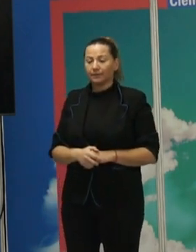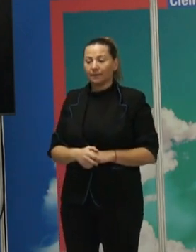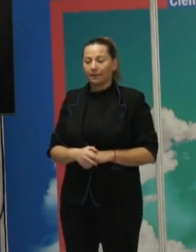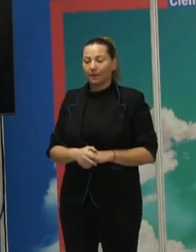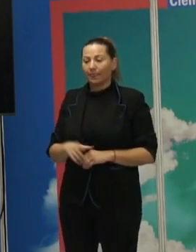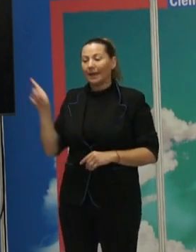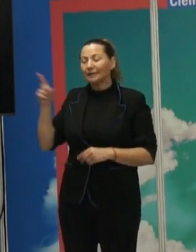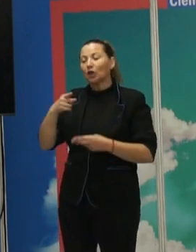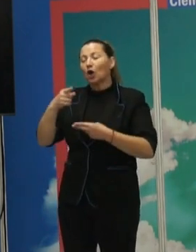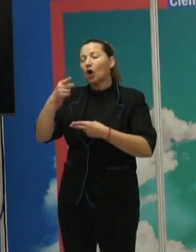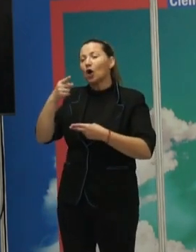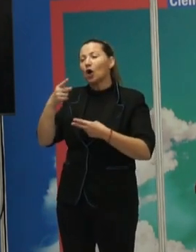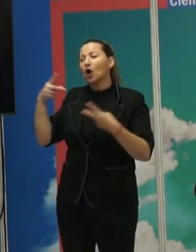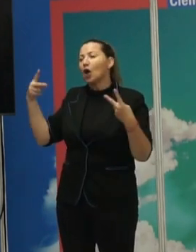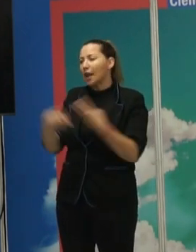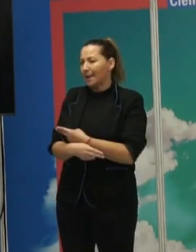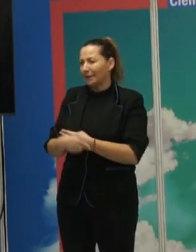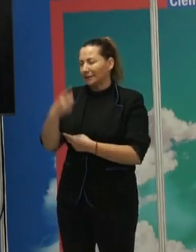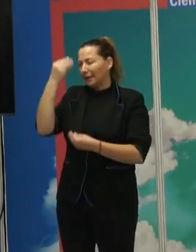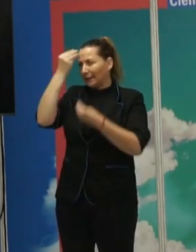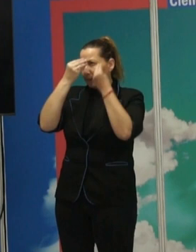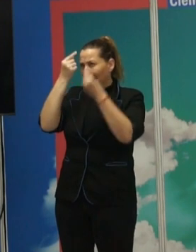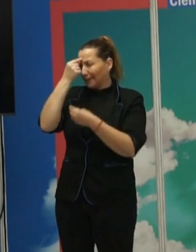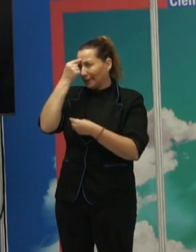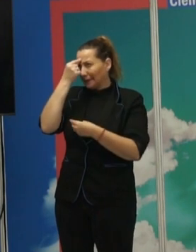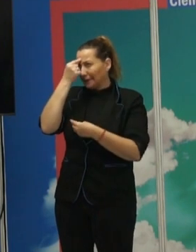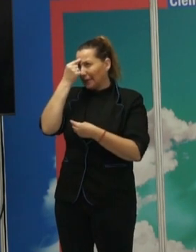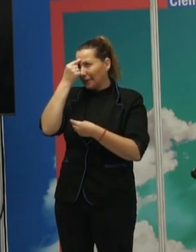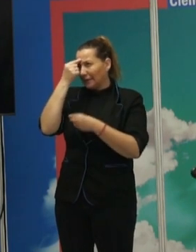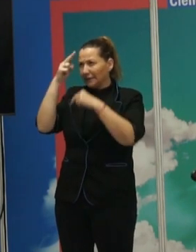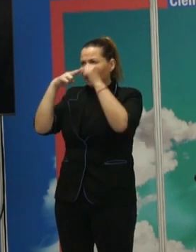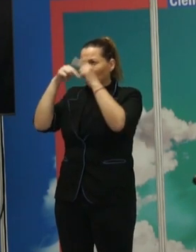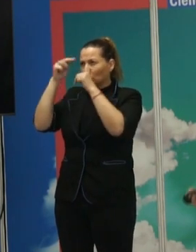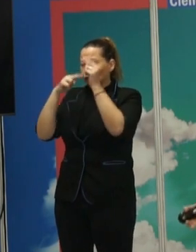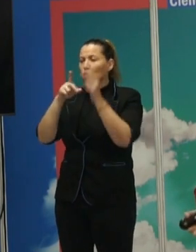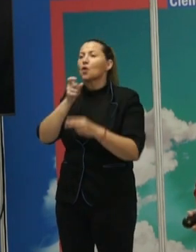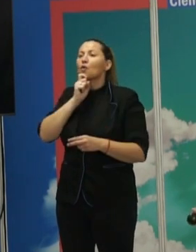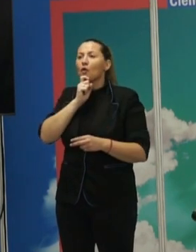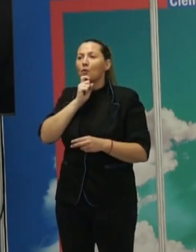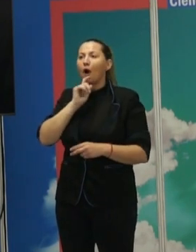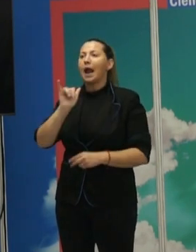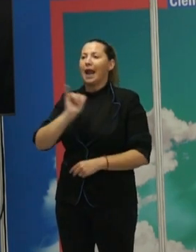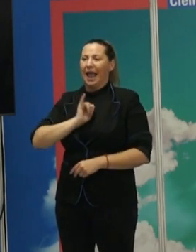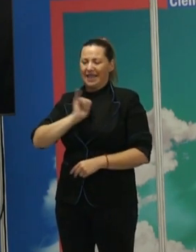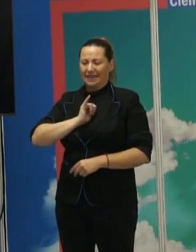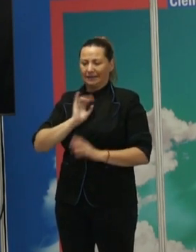Estos límites mentales sobre todo se construyen a través de elementos que están presentes en el desarrollo de la identidad del grupo,